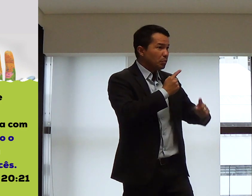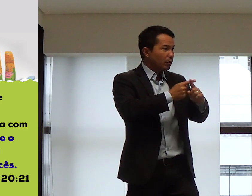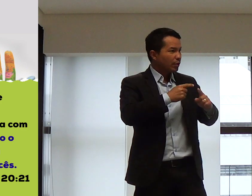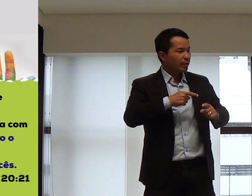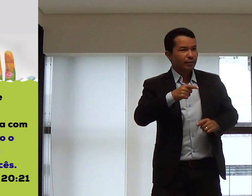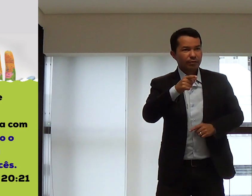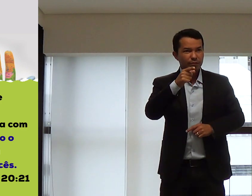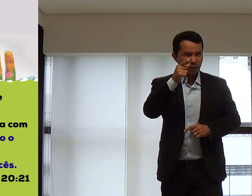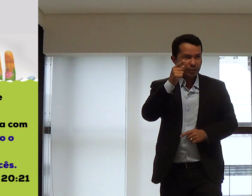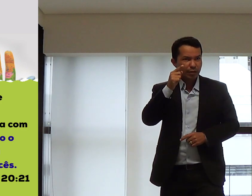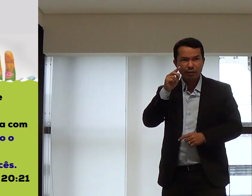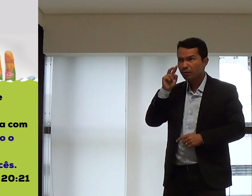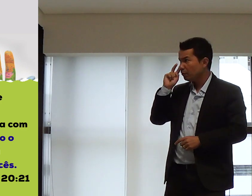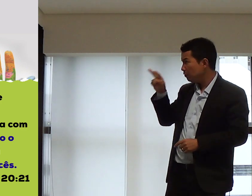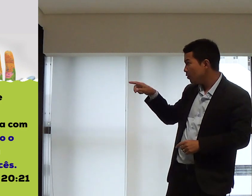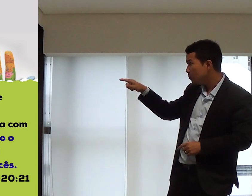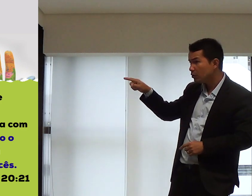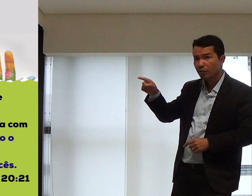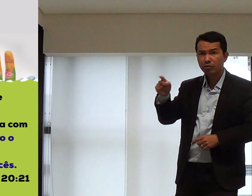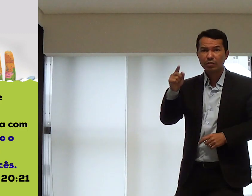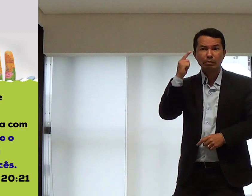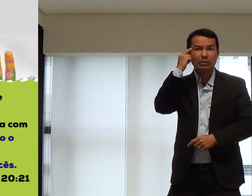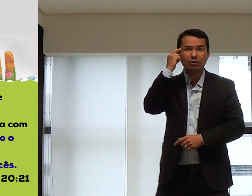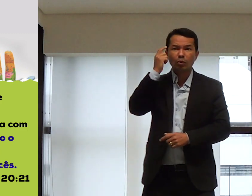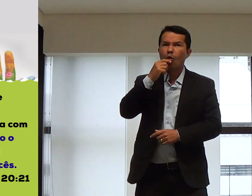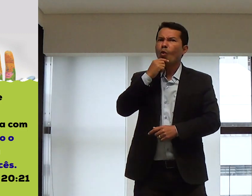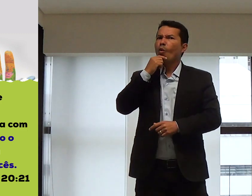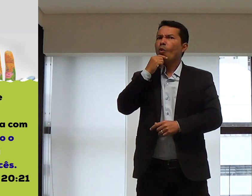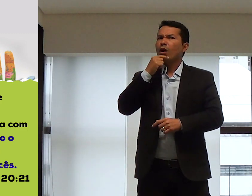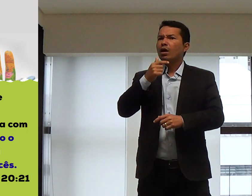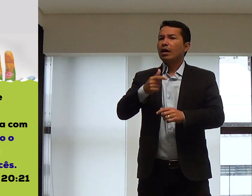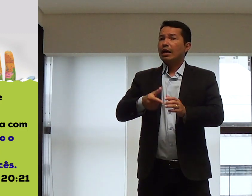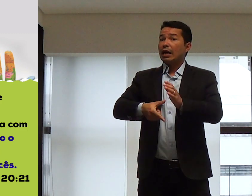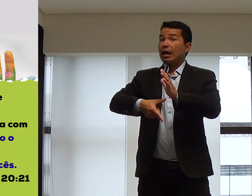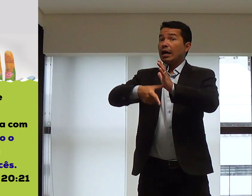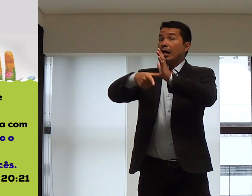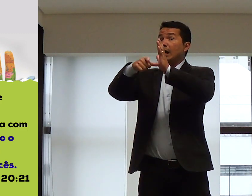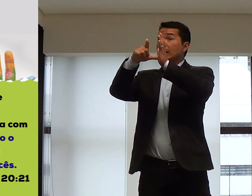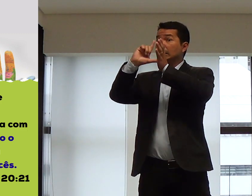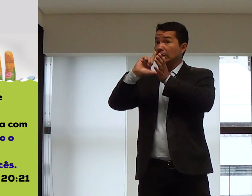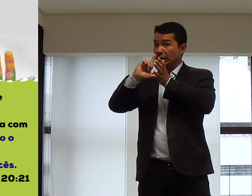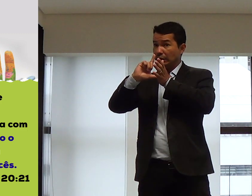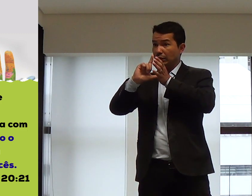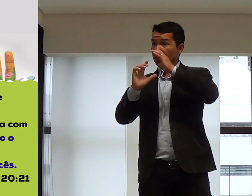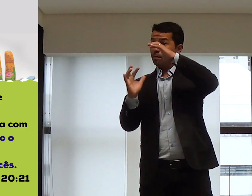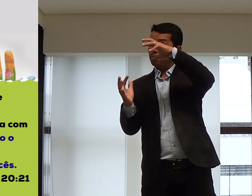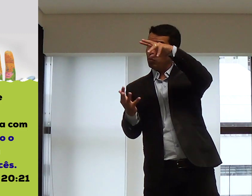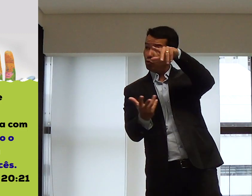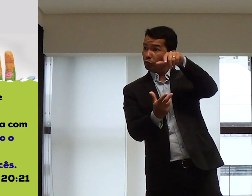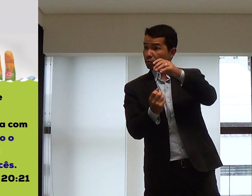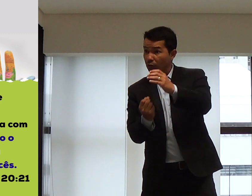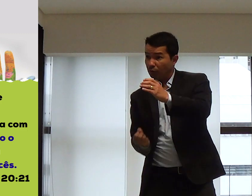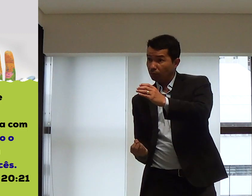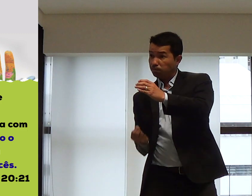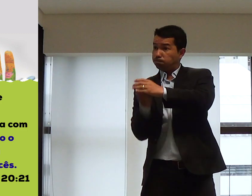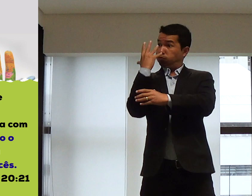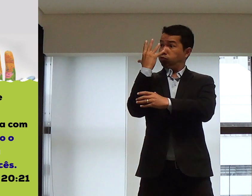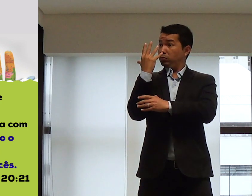É bonito isso. Porque, veja só. Você fica olhando aqui no texto e pensa. Antes,